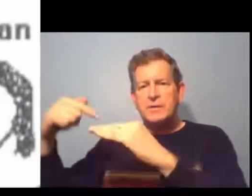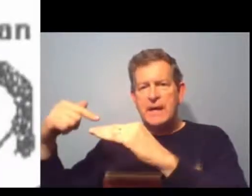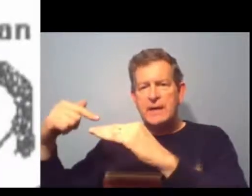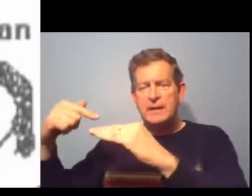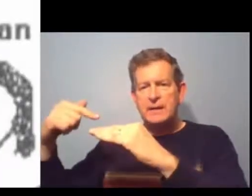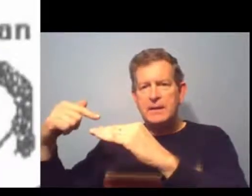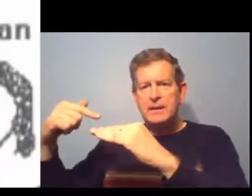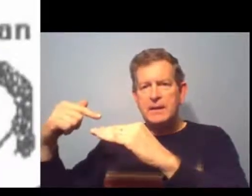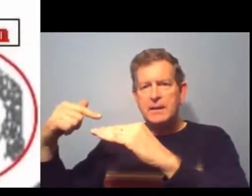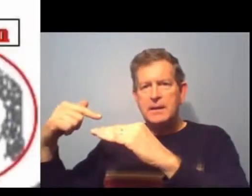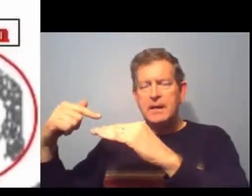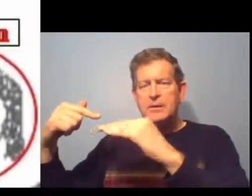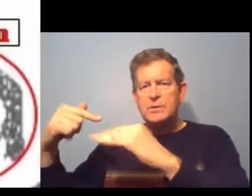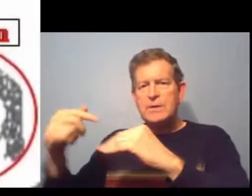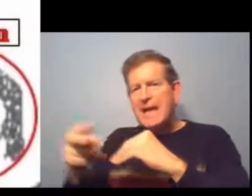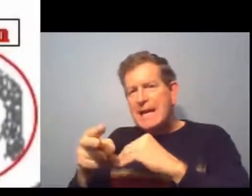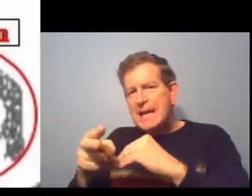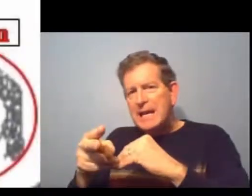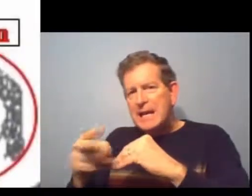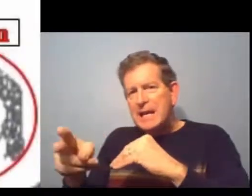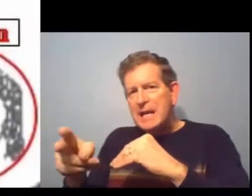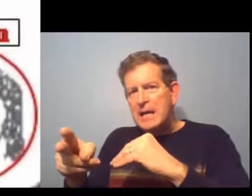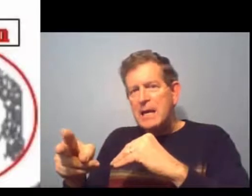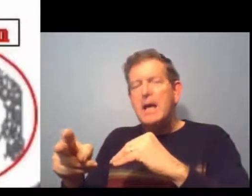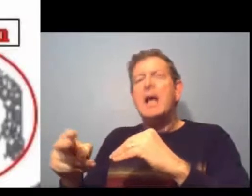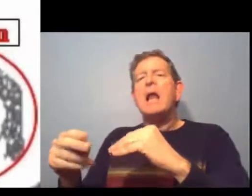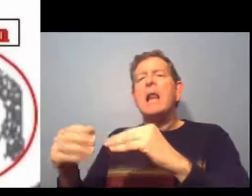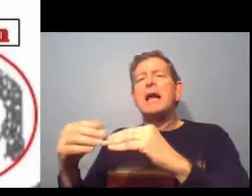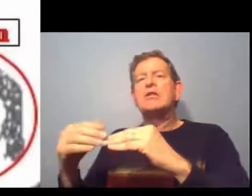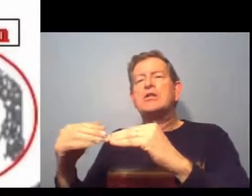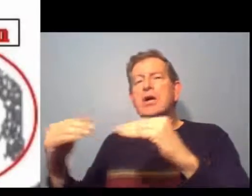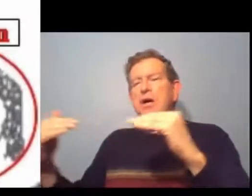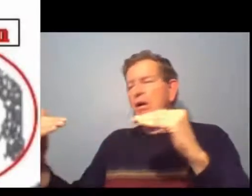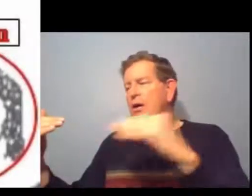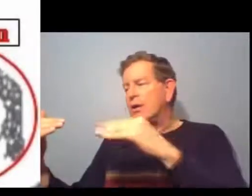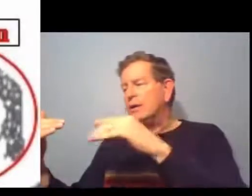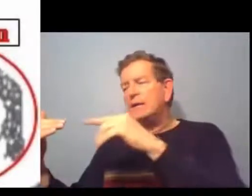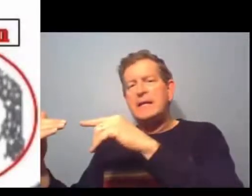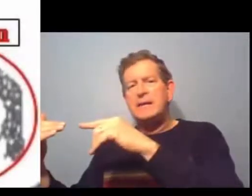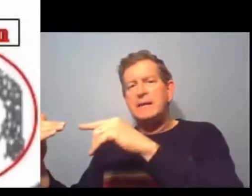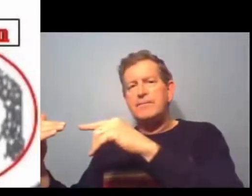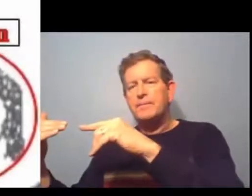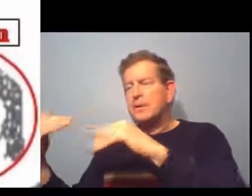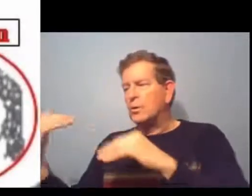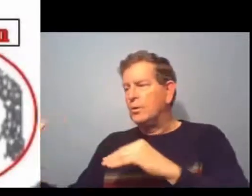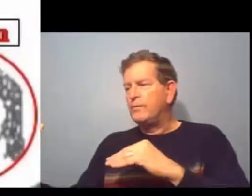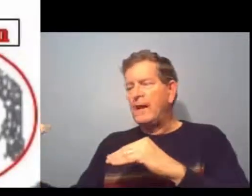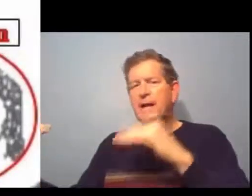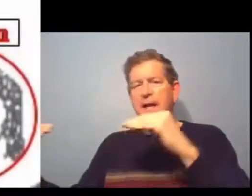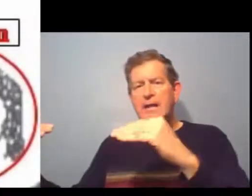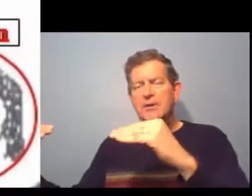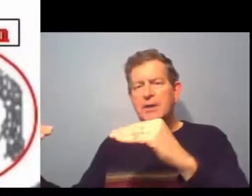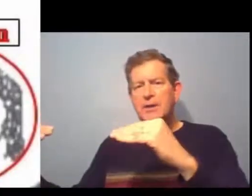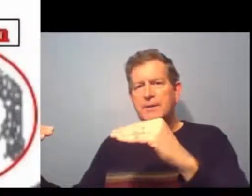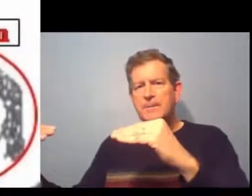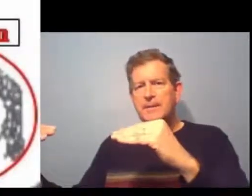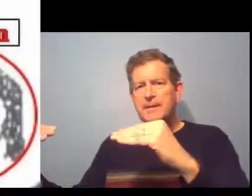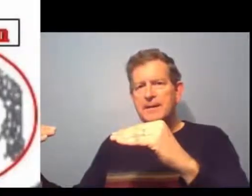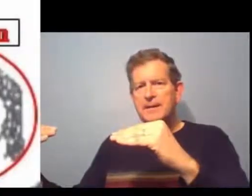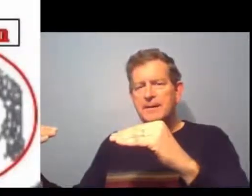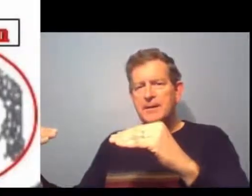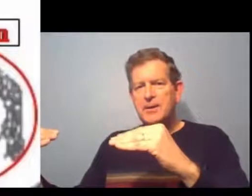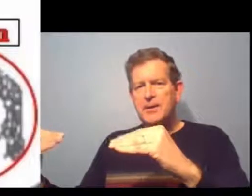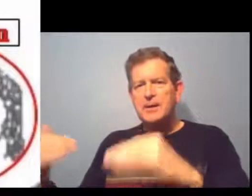de Suzanne. Et Suzanne est la sœur d'Eddie. Donc, le frère et la sœur.